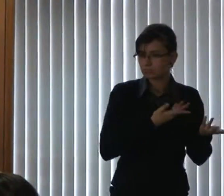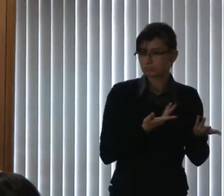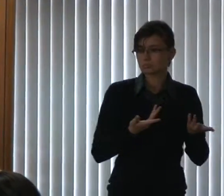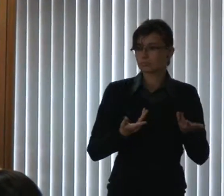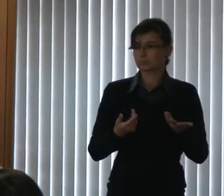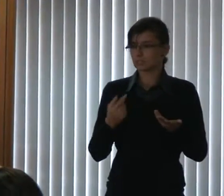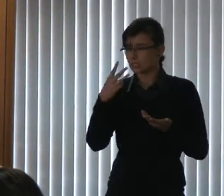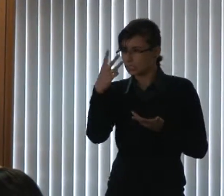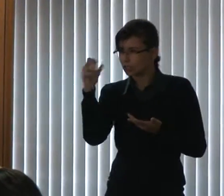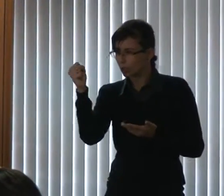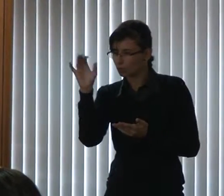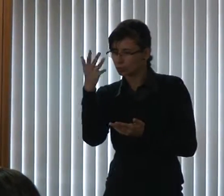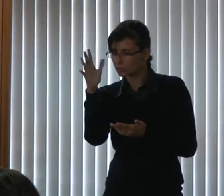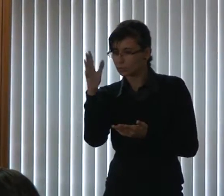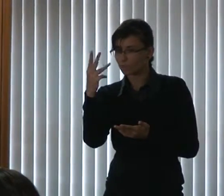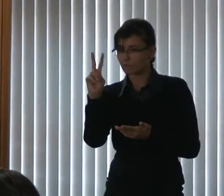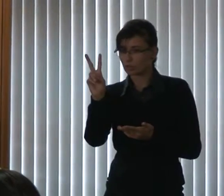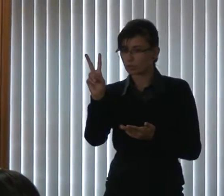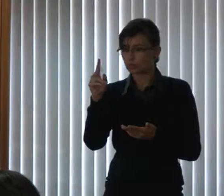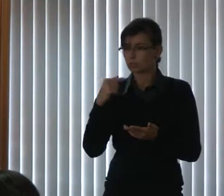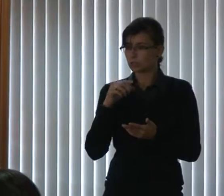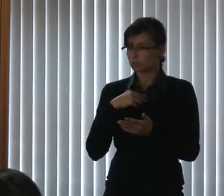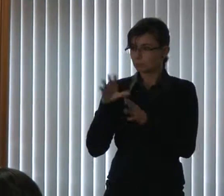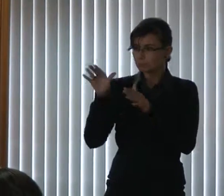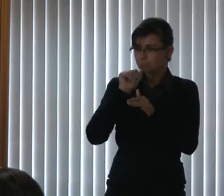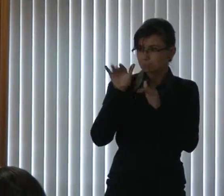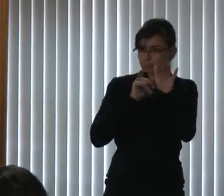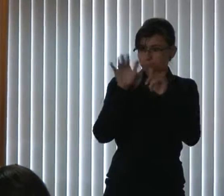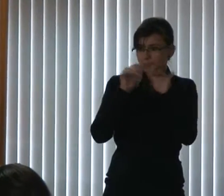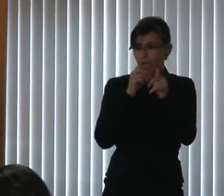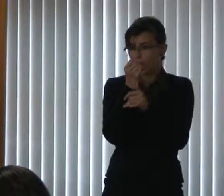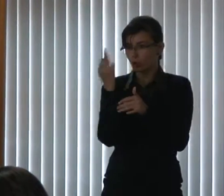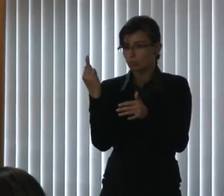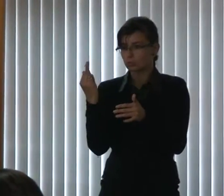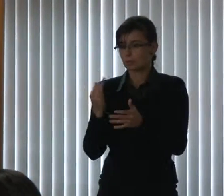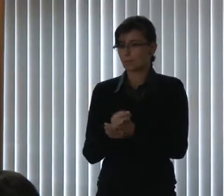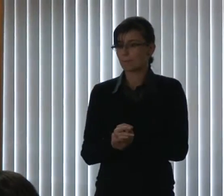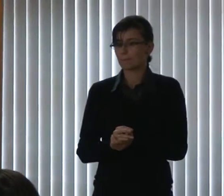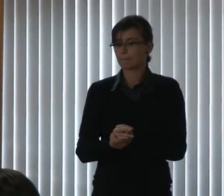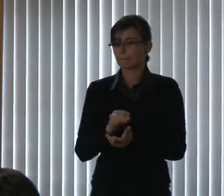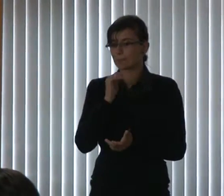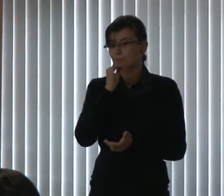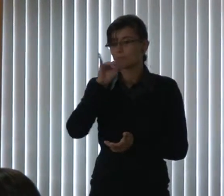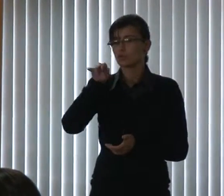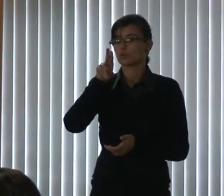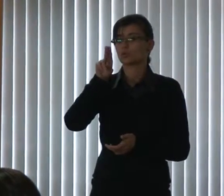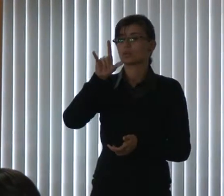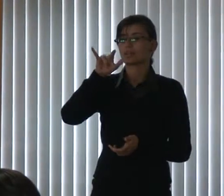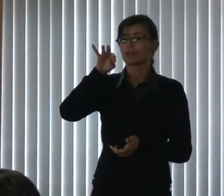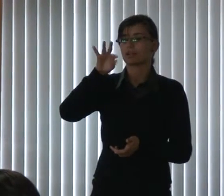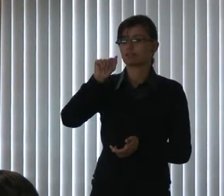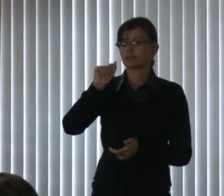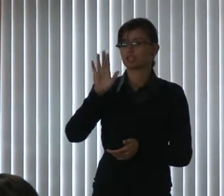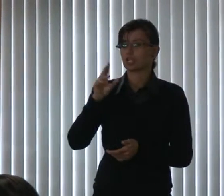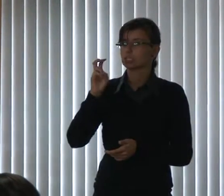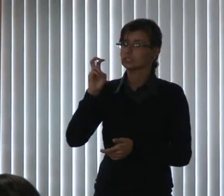E eles, a alegria deles, o vereador que já está aí é 4, Julieta, 4, 5 mandatos, eu quero fazer parte dessa comissão.